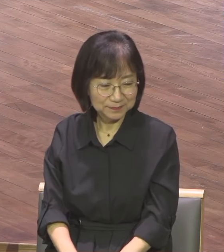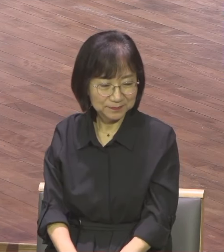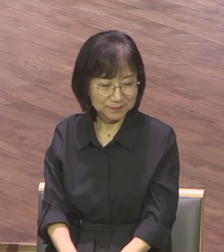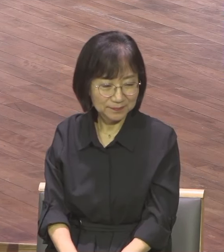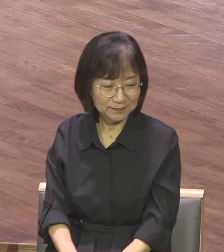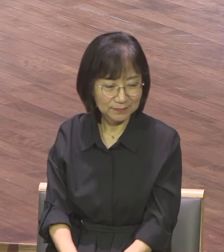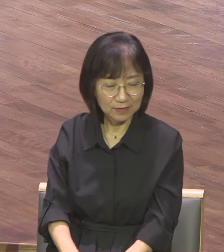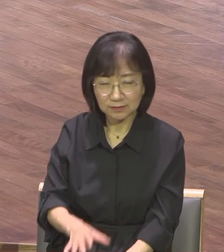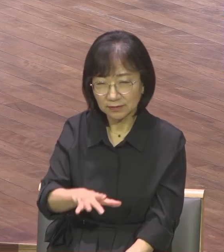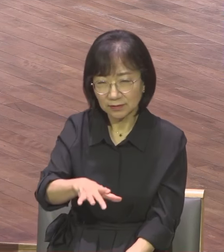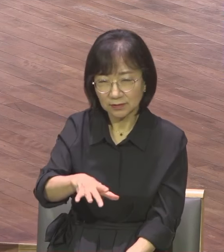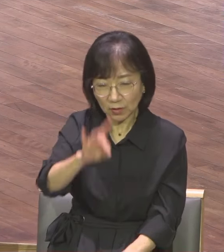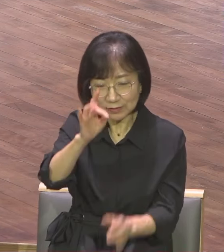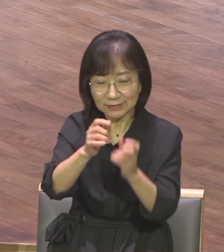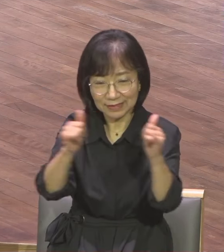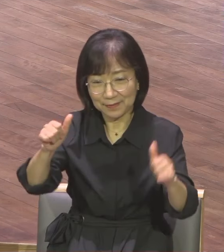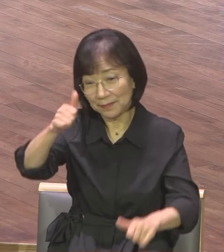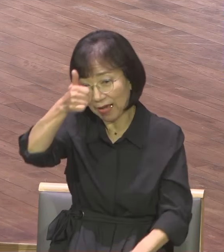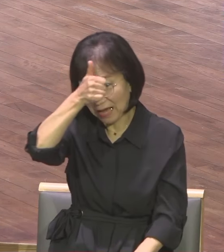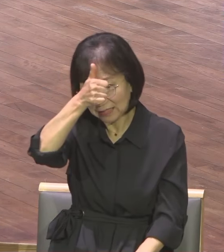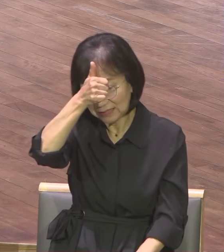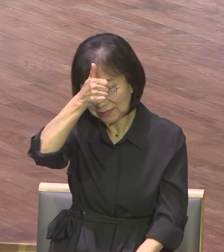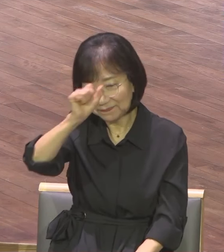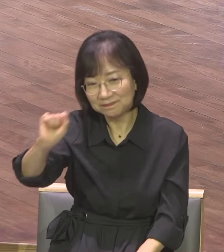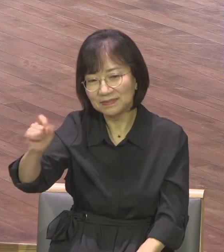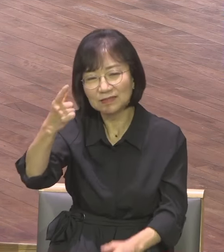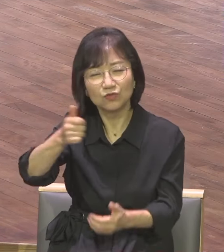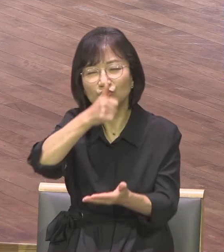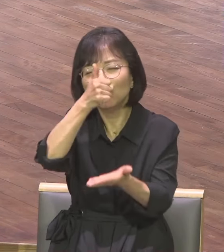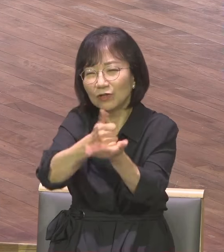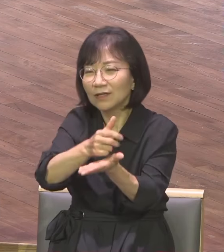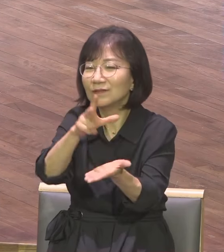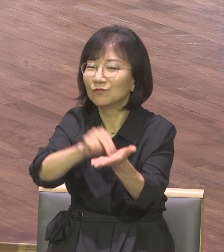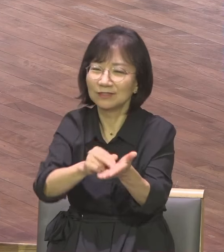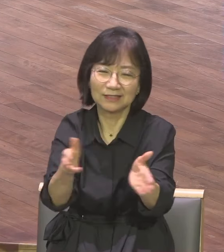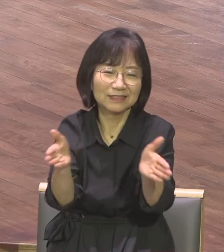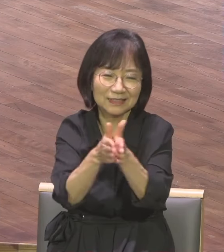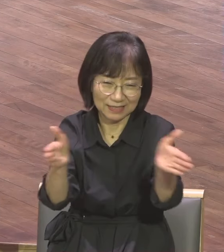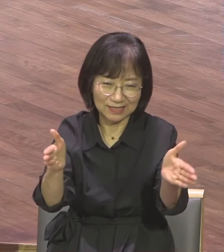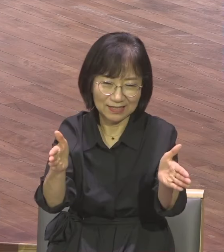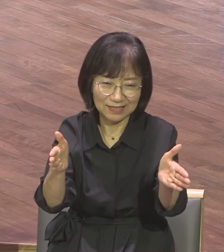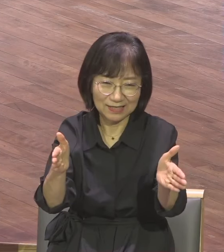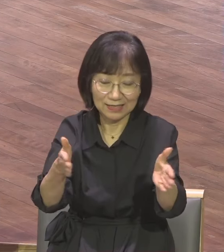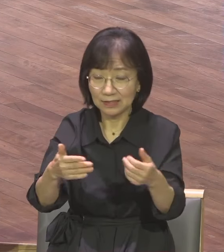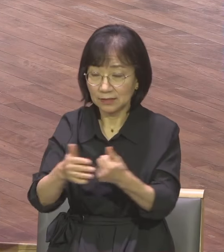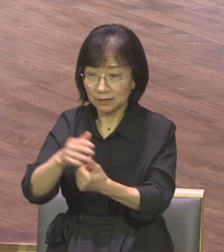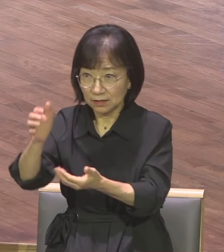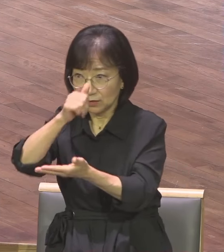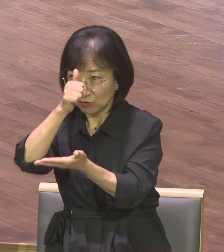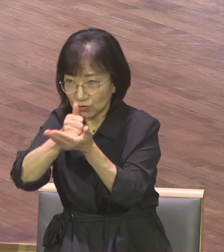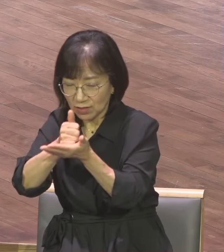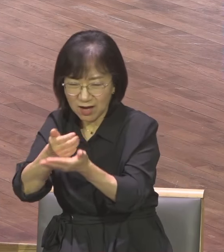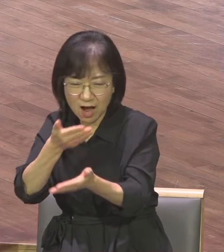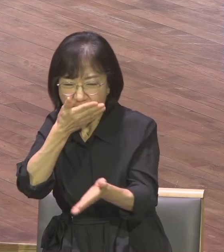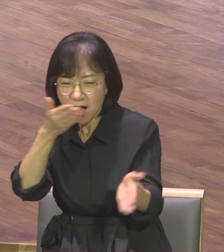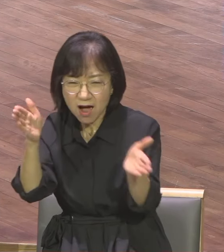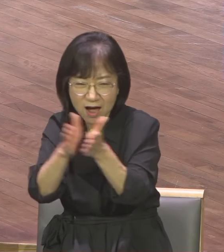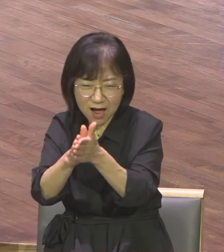온 거예요 첫사람 아담의 모든 무선들은 죄의 대가로 사망이 온 겁니다 이 사망이라는 단어가 뭐냐면